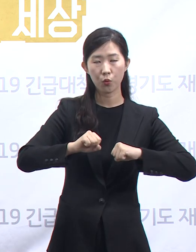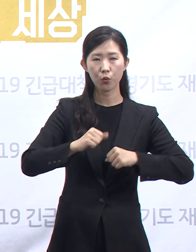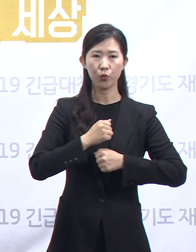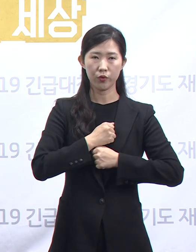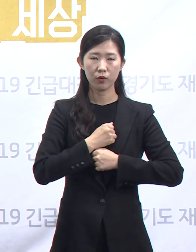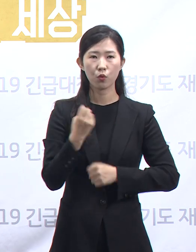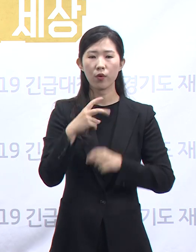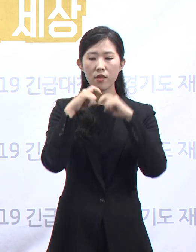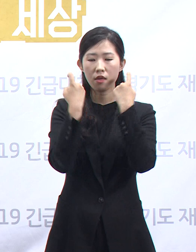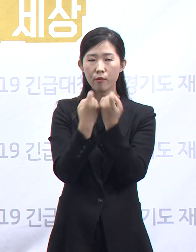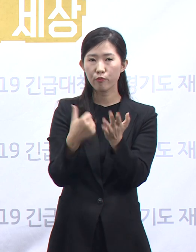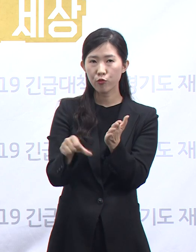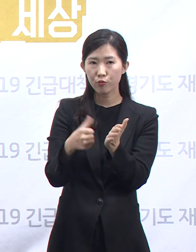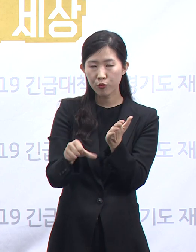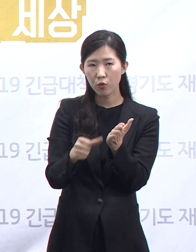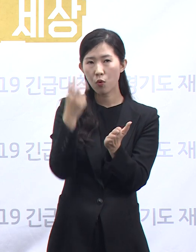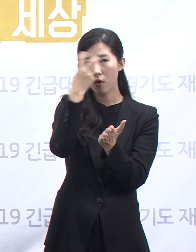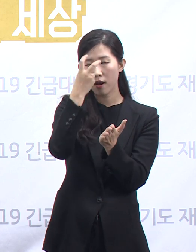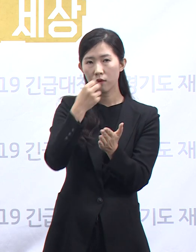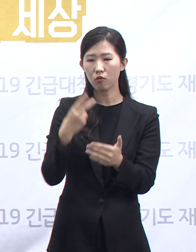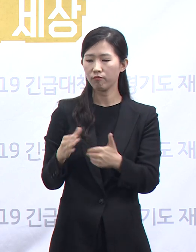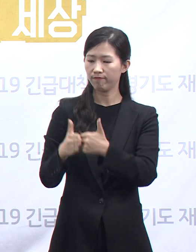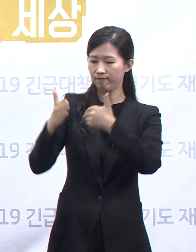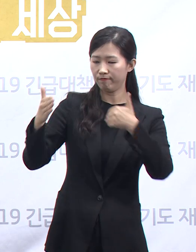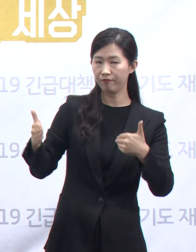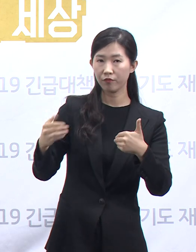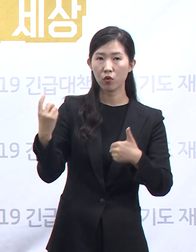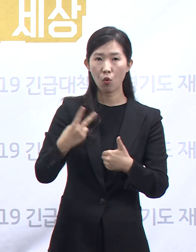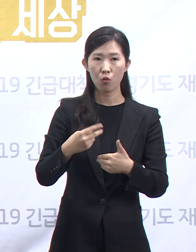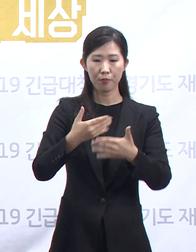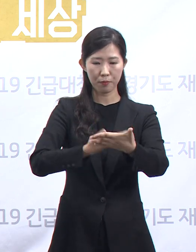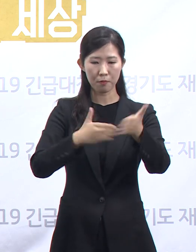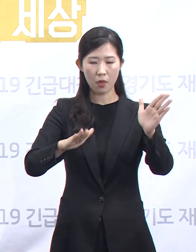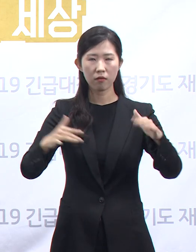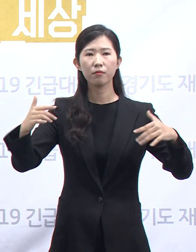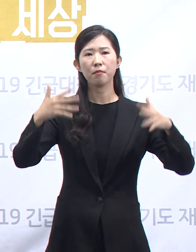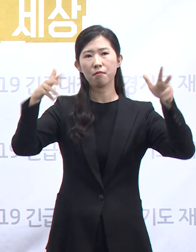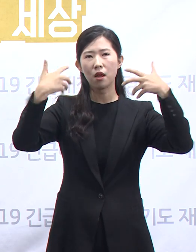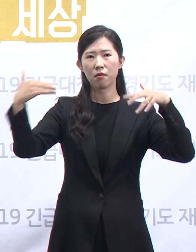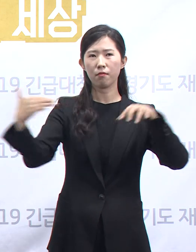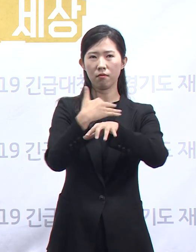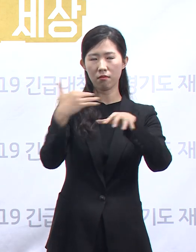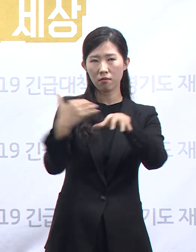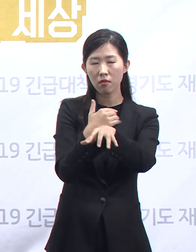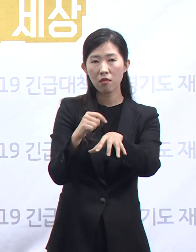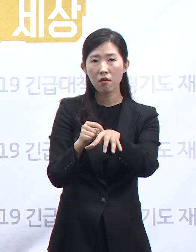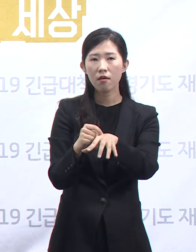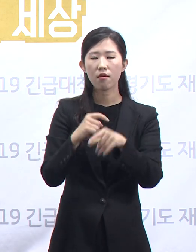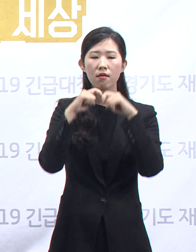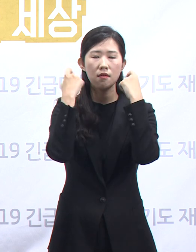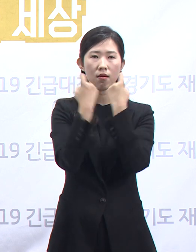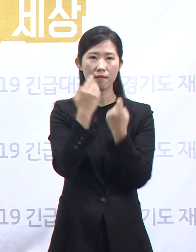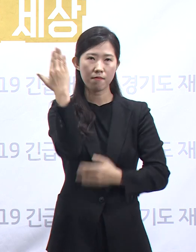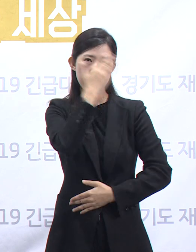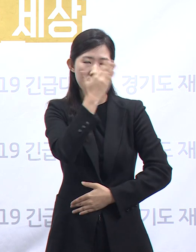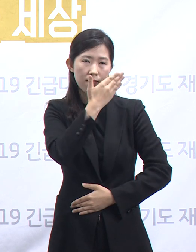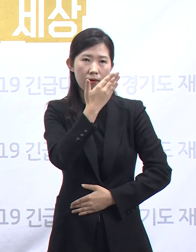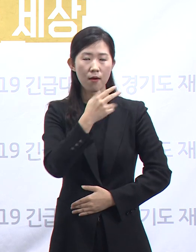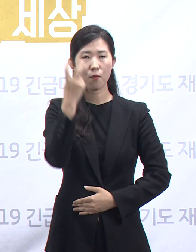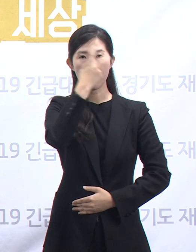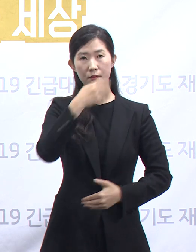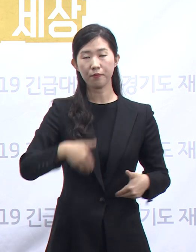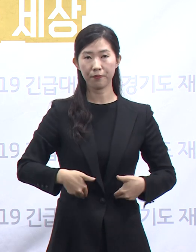물품 위생관리, 물리적 거래 확보, 실내 환기 등 철저한 개인 위생관리가 필요합니다. 코로나19